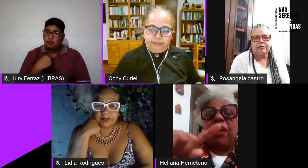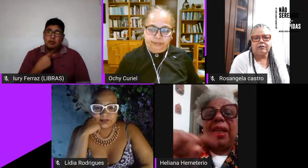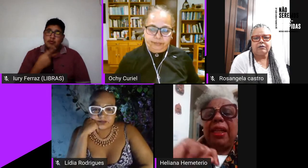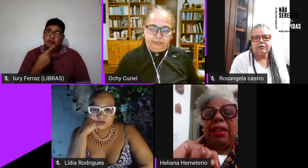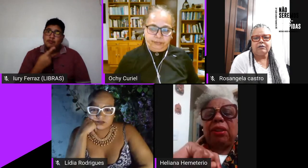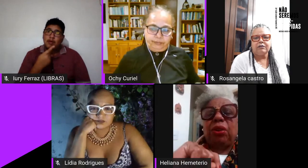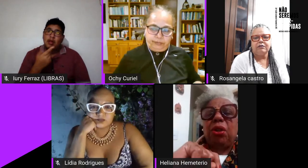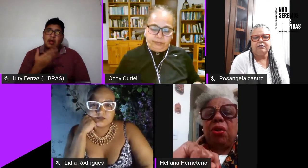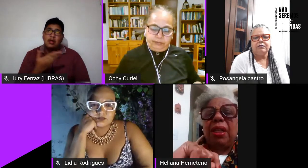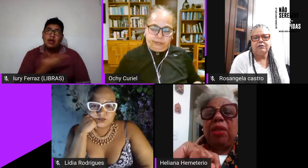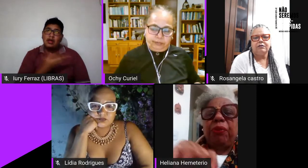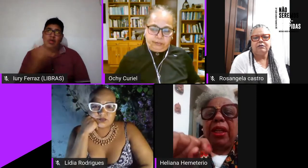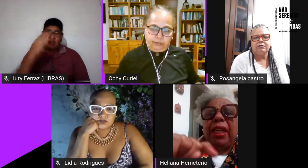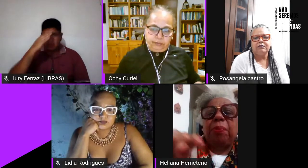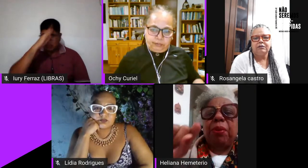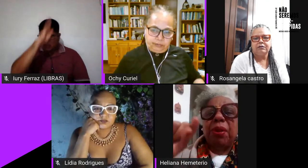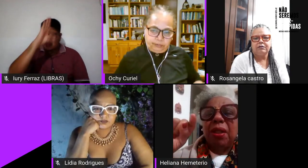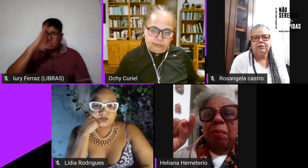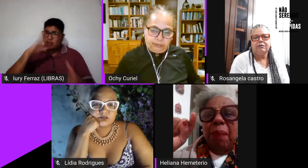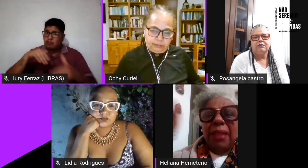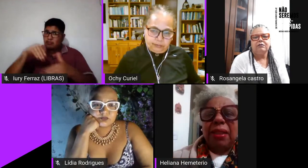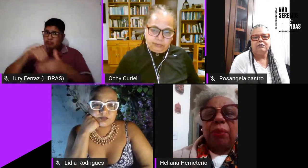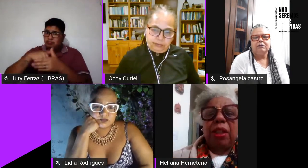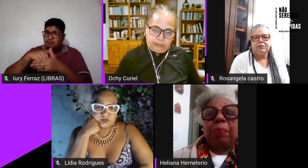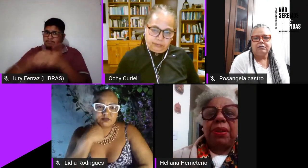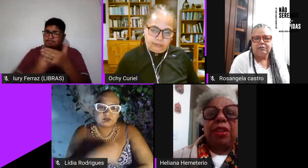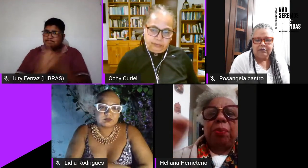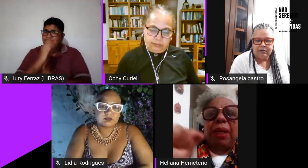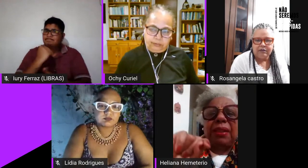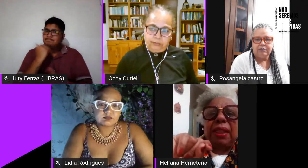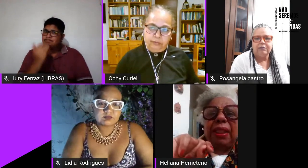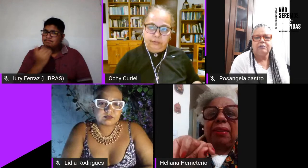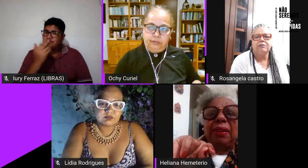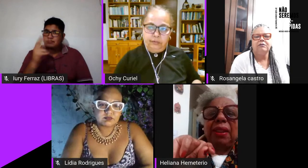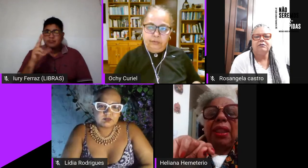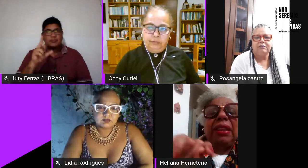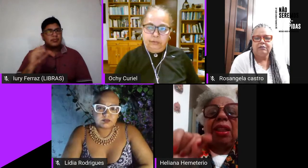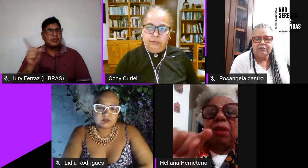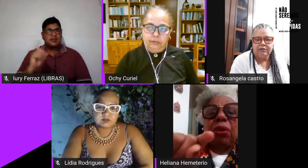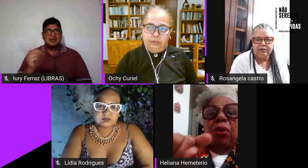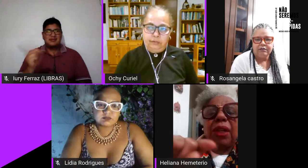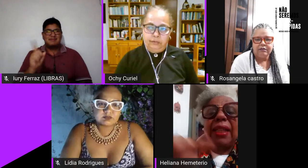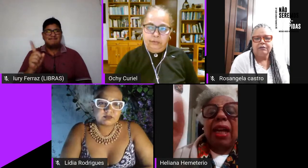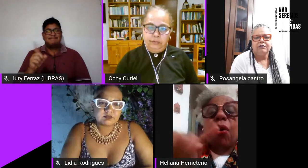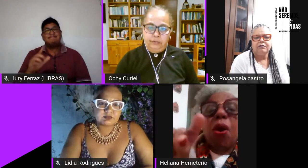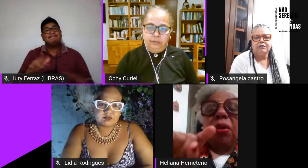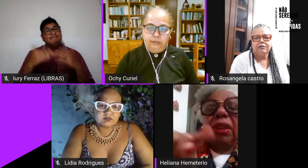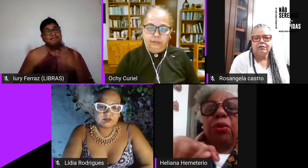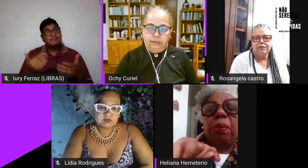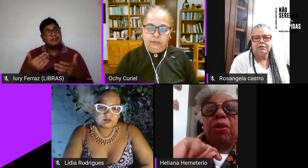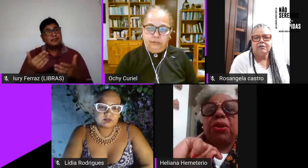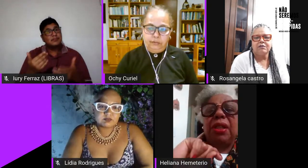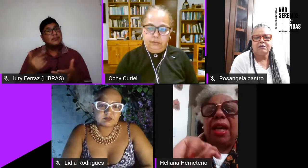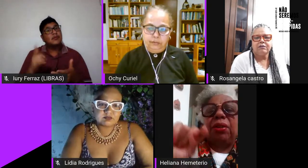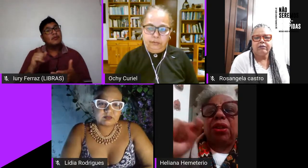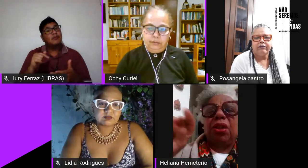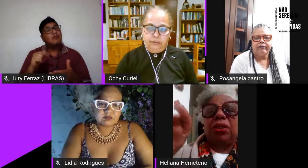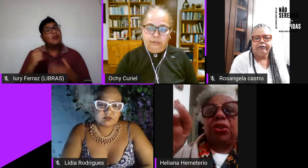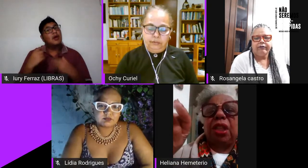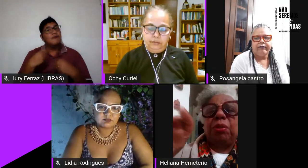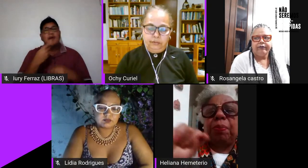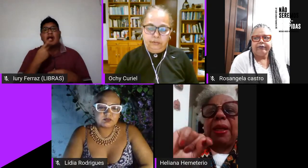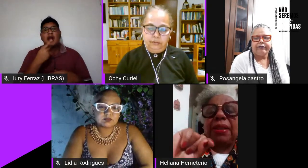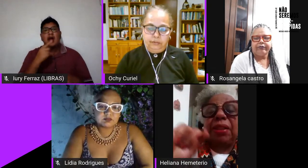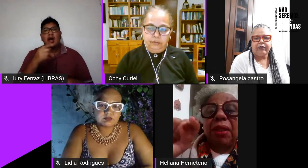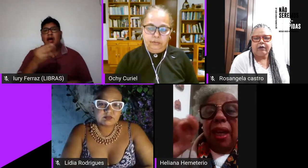não foi eleito à toa ele foi eleito por mais de 50% de brasileiro então não é colocar na conta do Bolsonaro que